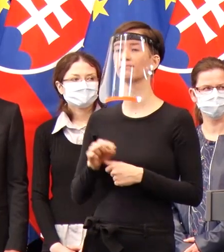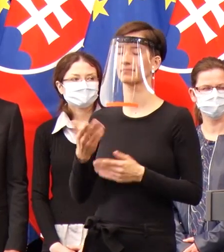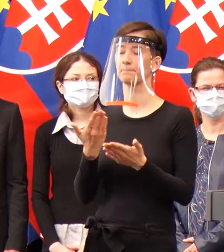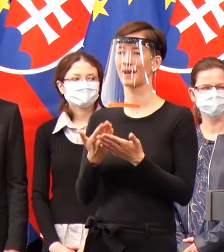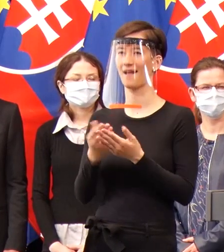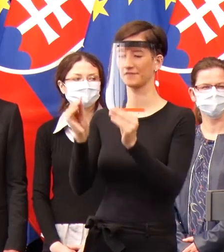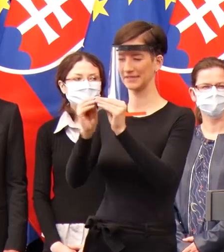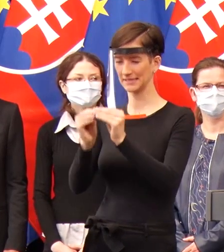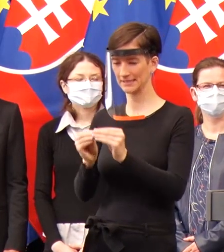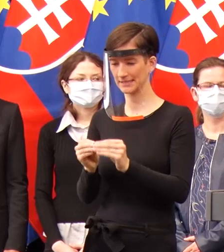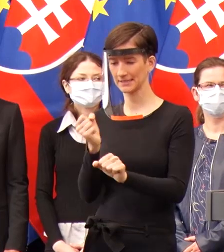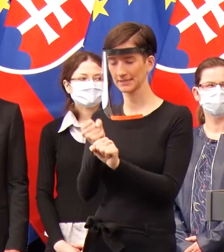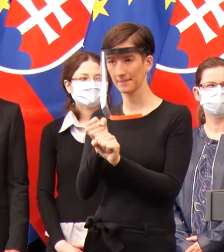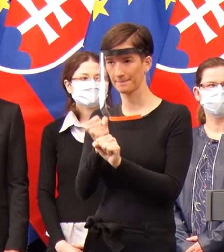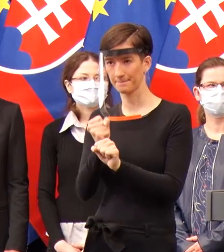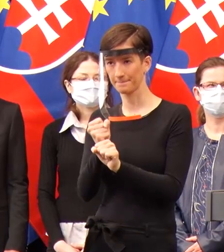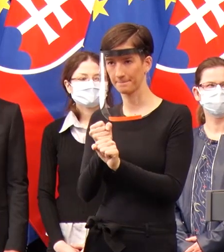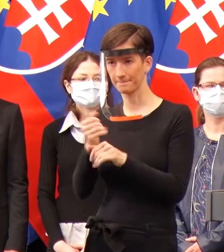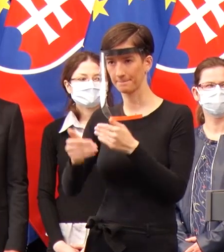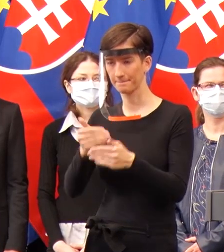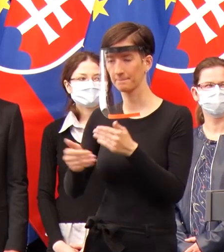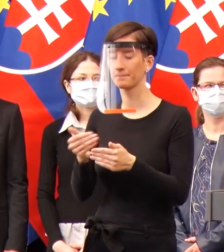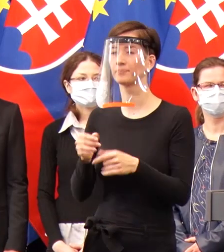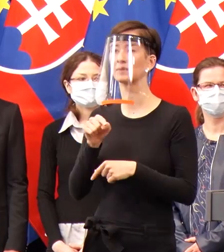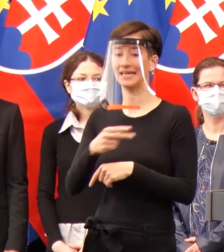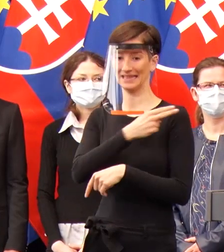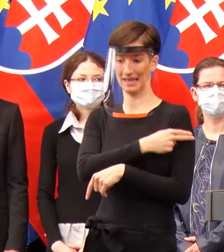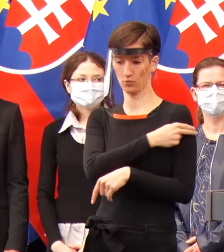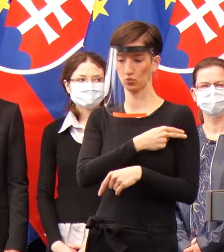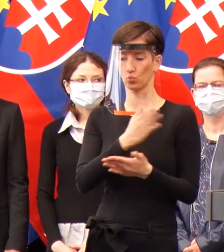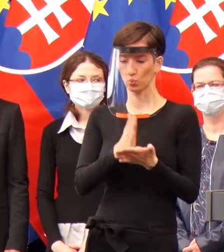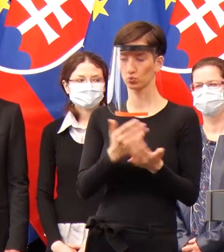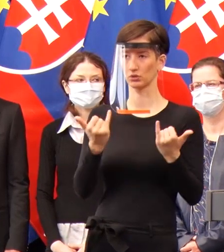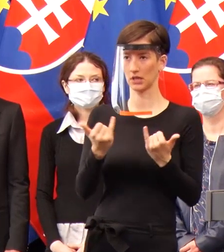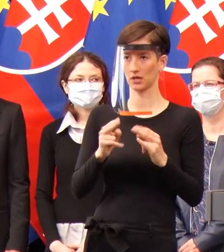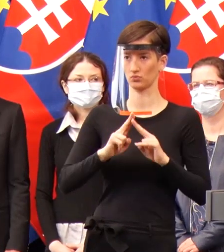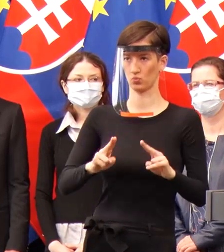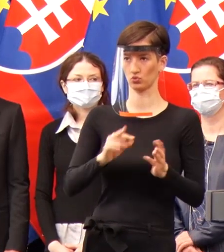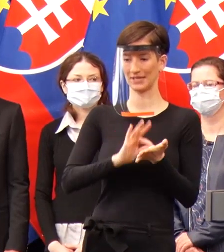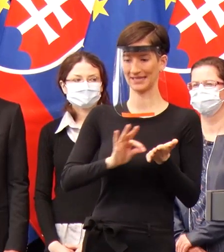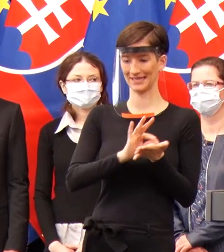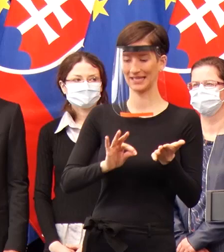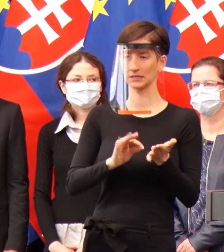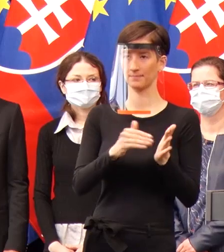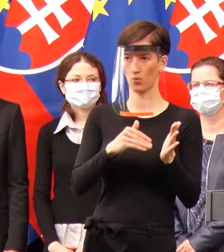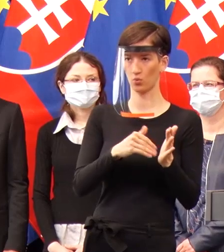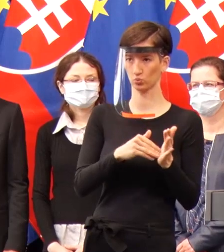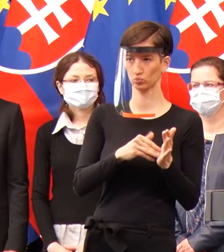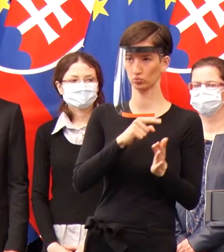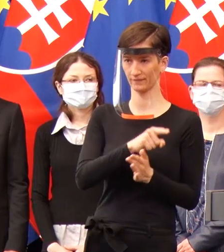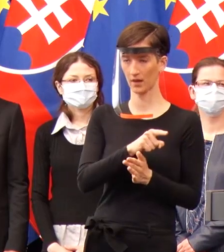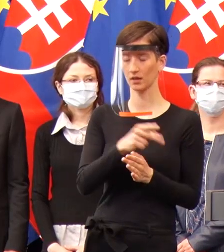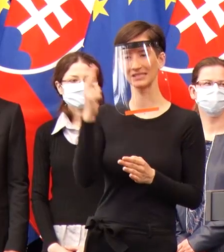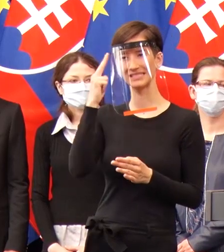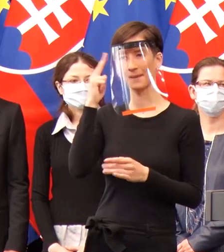nemocnice už dnes môžu vykonávať testy. Bolo metodické usmernenie podľa indikácií, čiže lekári už postupne